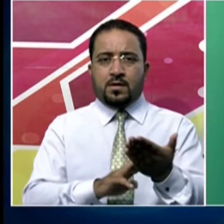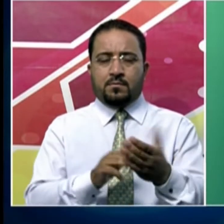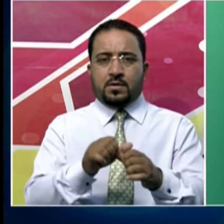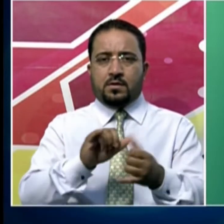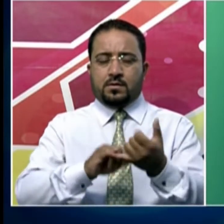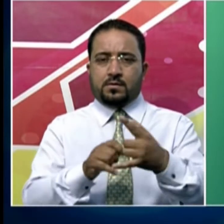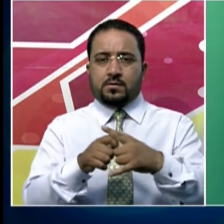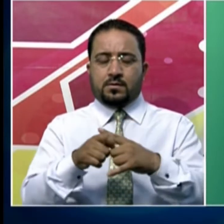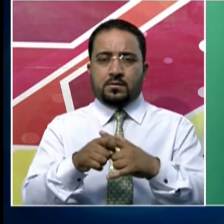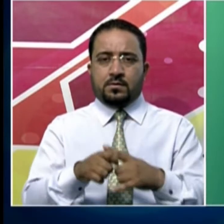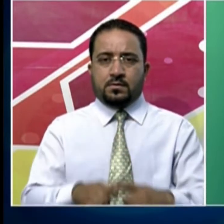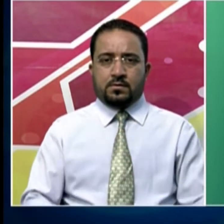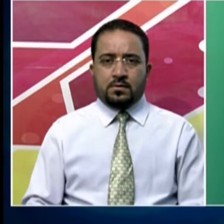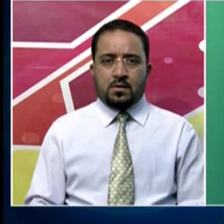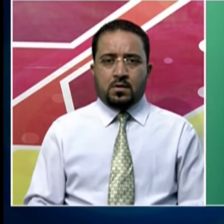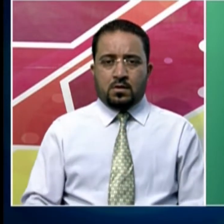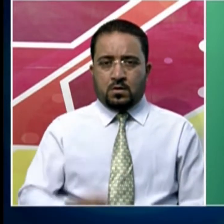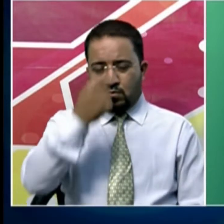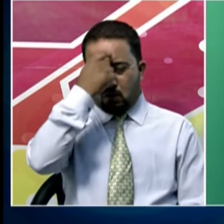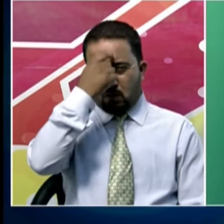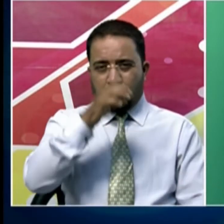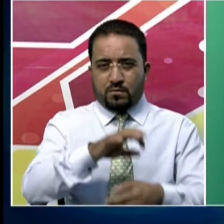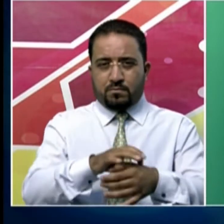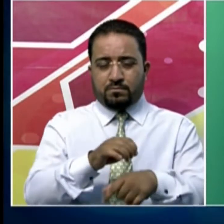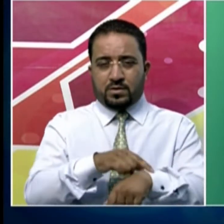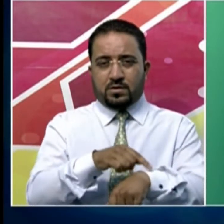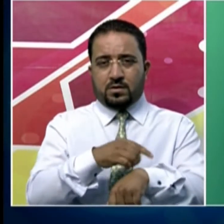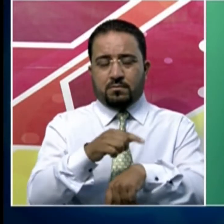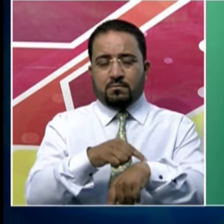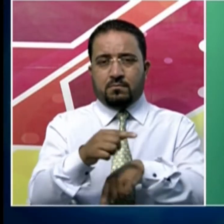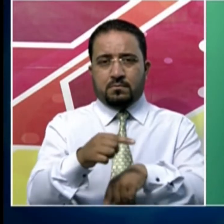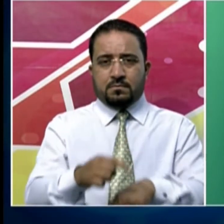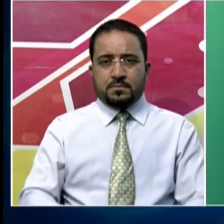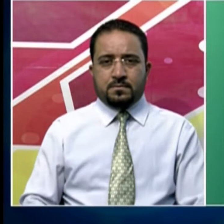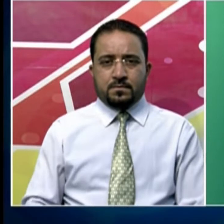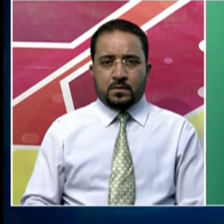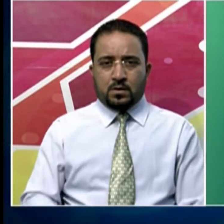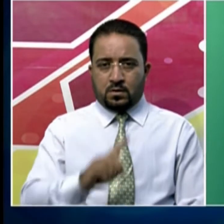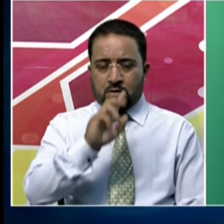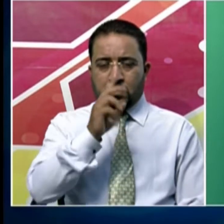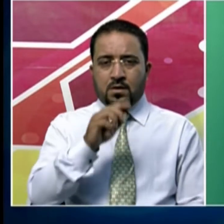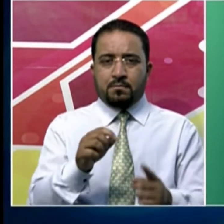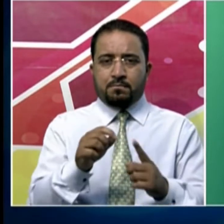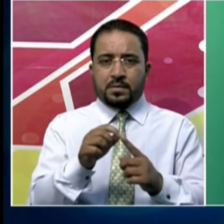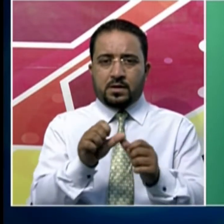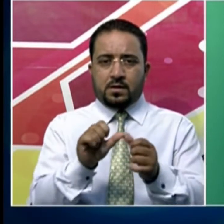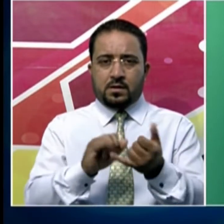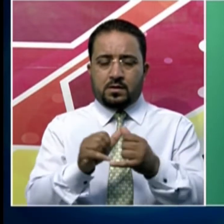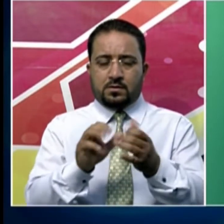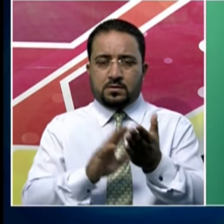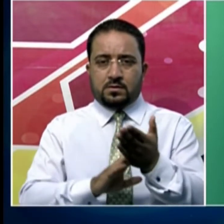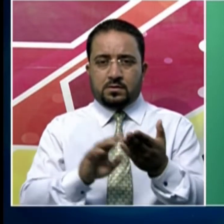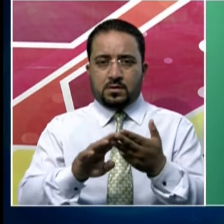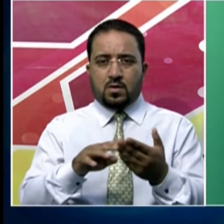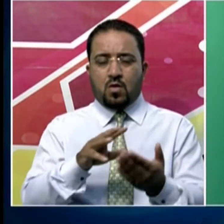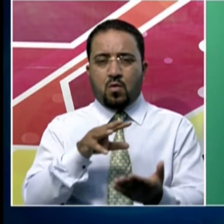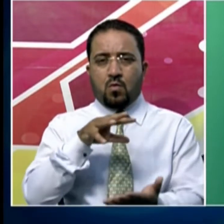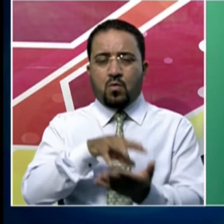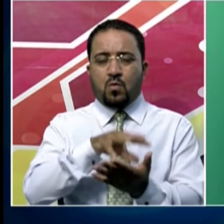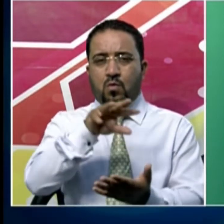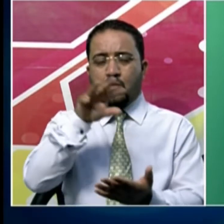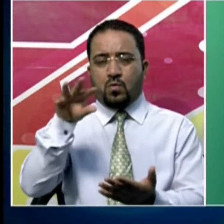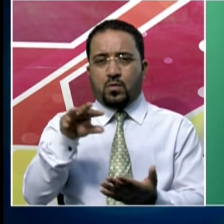وزیراعظم نے کہا کہ اس نازک وقت میں دیہی علاقوں کے پنچائیتی راج اداروں کے عراقین نے